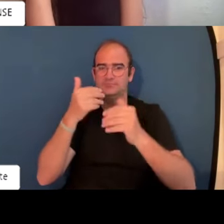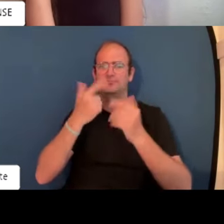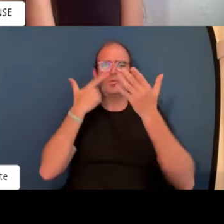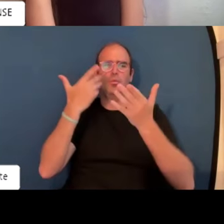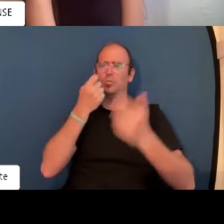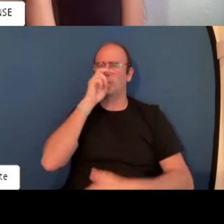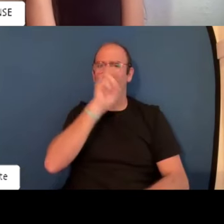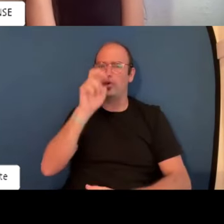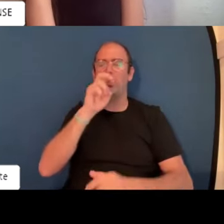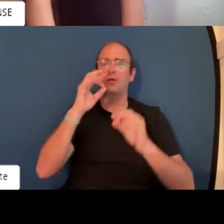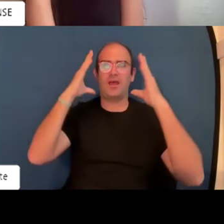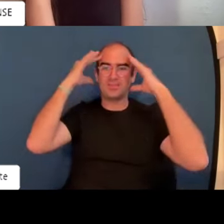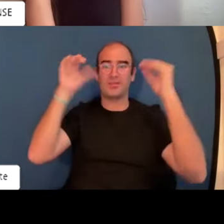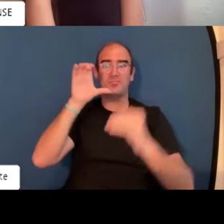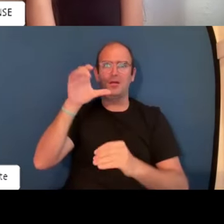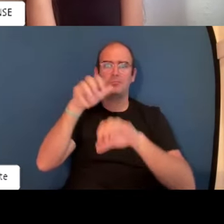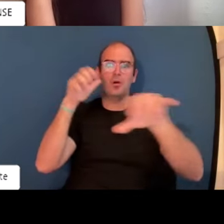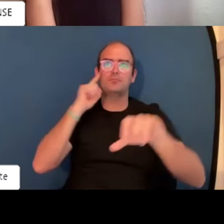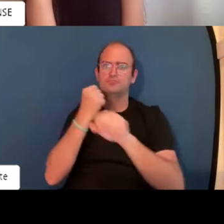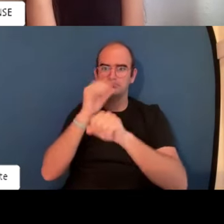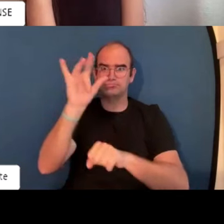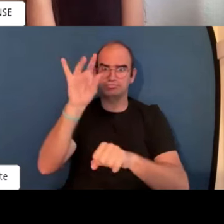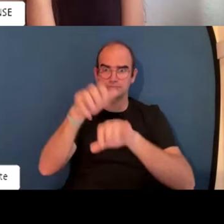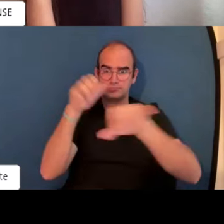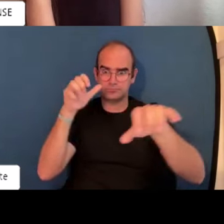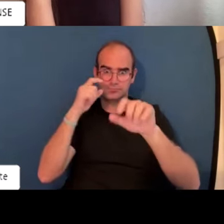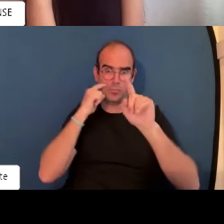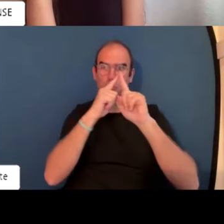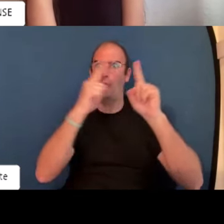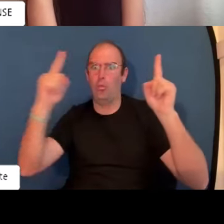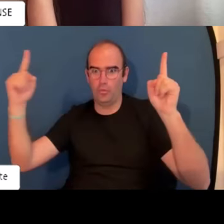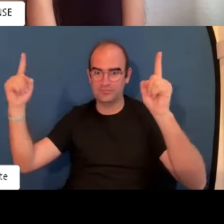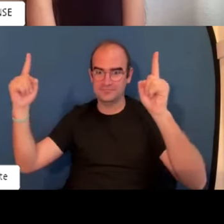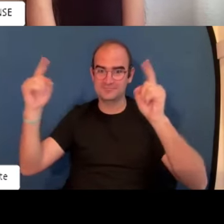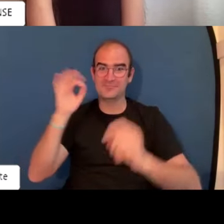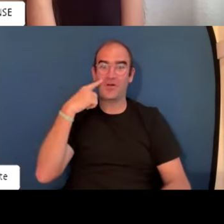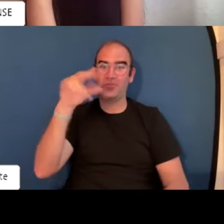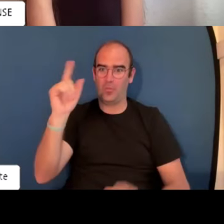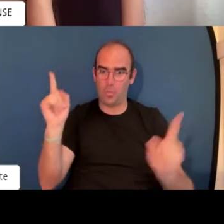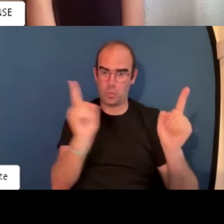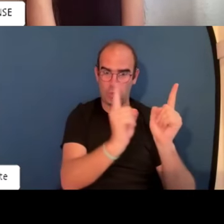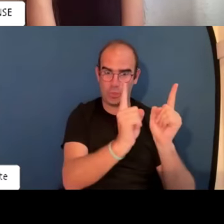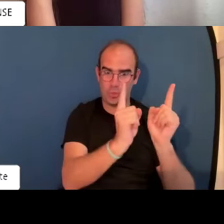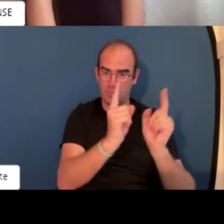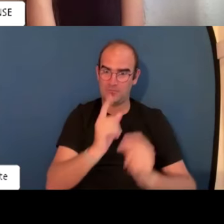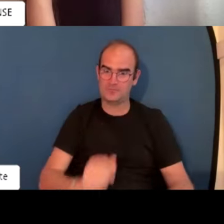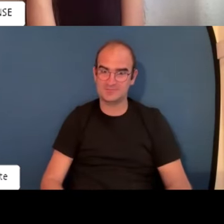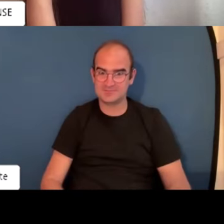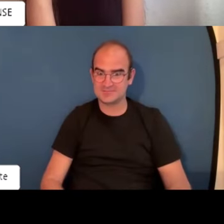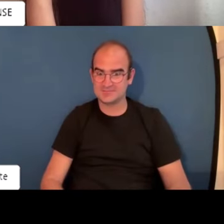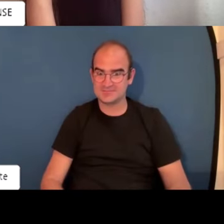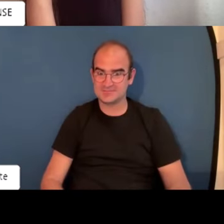tienen una situación bastante similar, también a nivel cultural. Holanda, la mayoría, pues sí veis que tienen